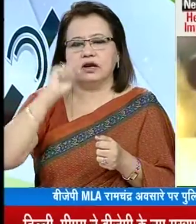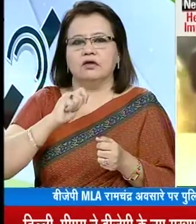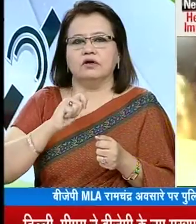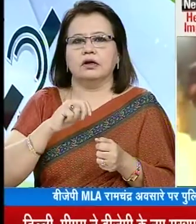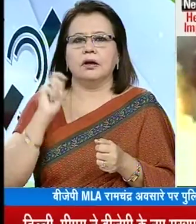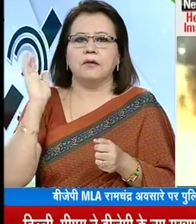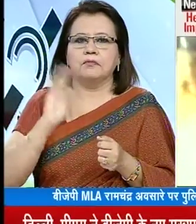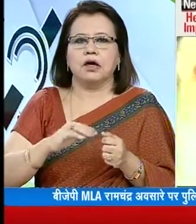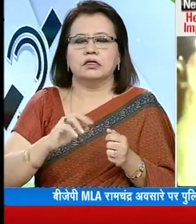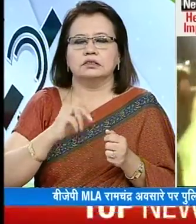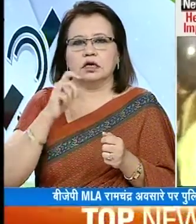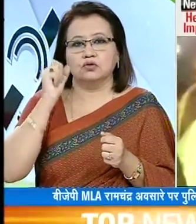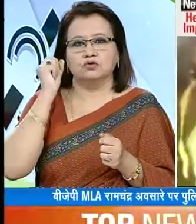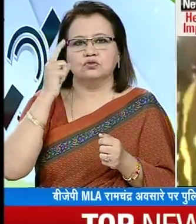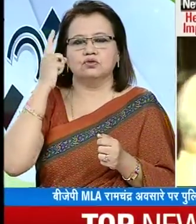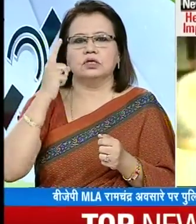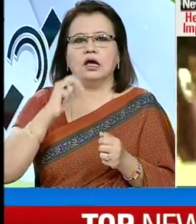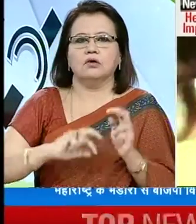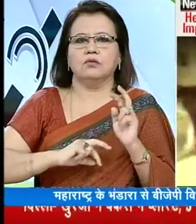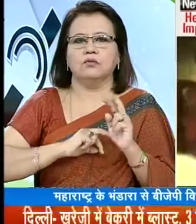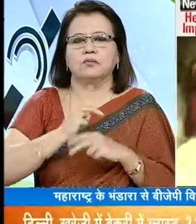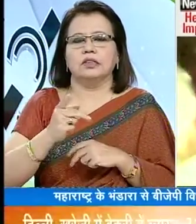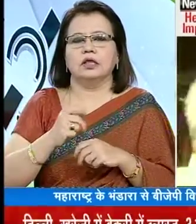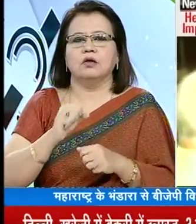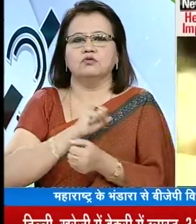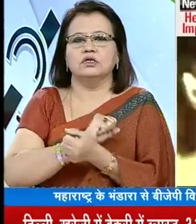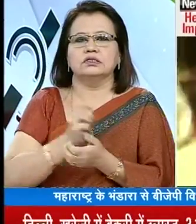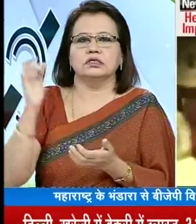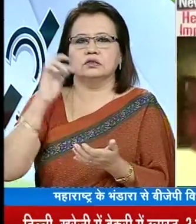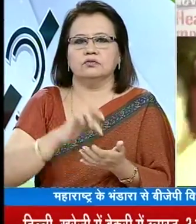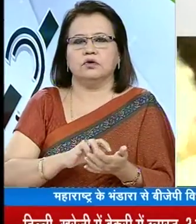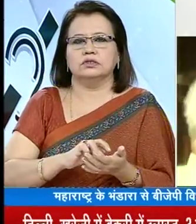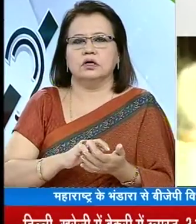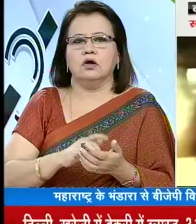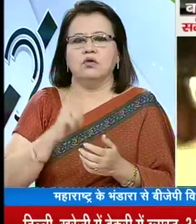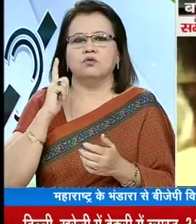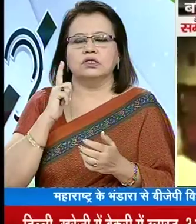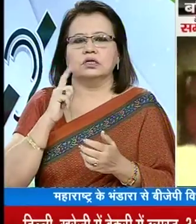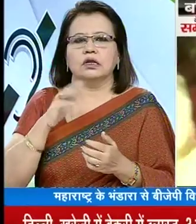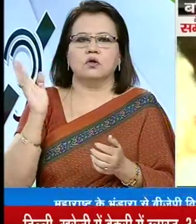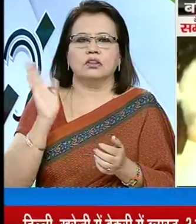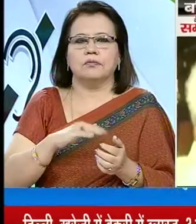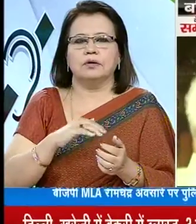थी किसी बात से नाराज होकर अफसारे समर्थकों के साथ पुलिस स्टेशन पहुंचे और पुलिस कर्मी को थपड मार दिया